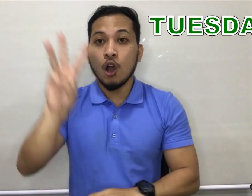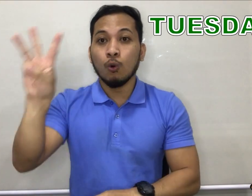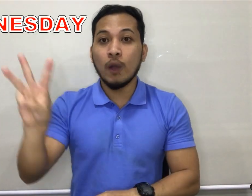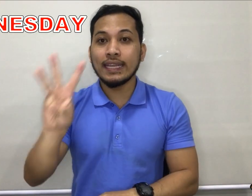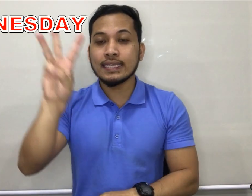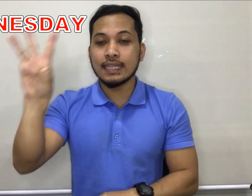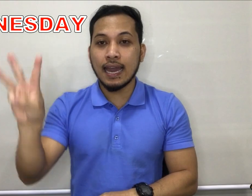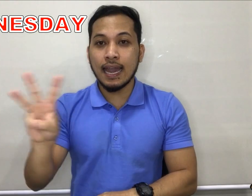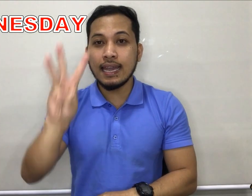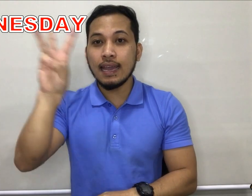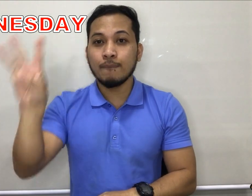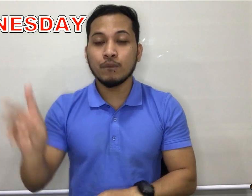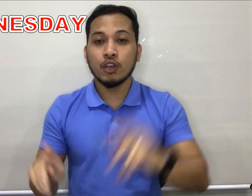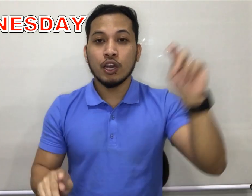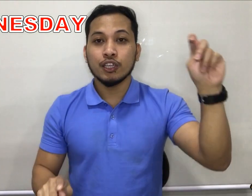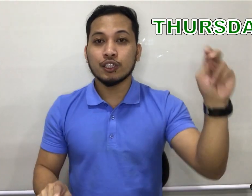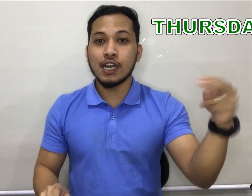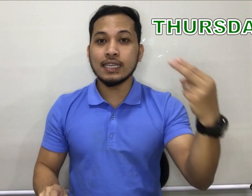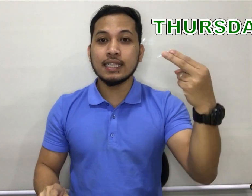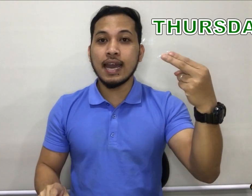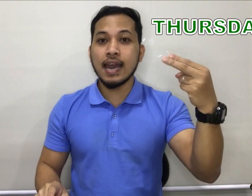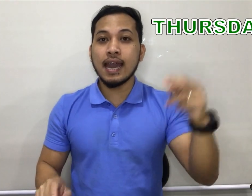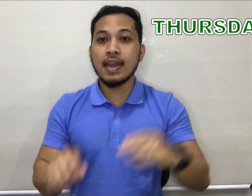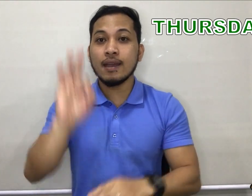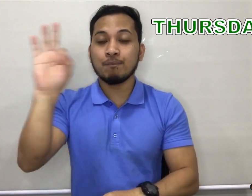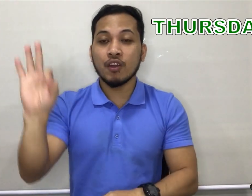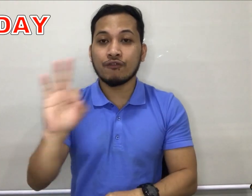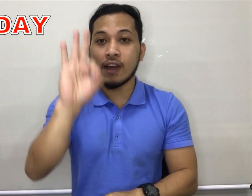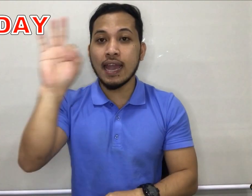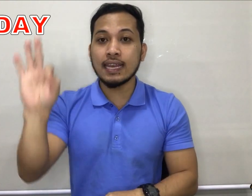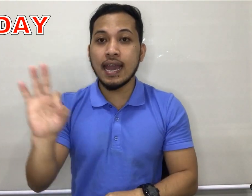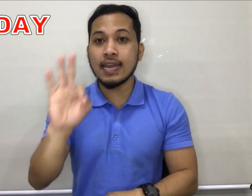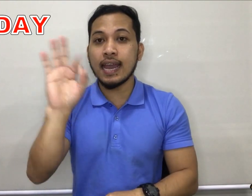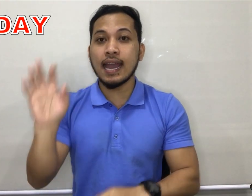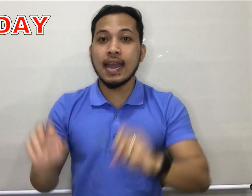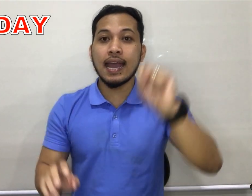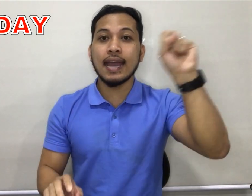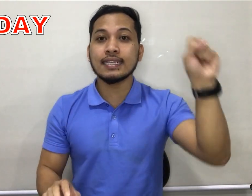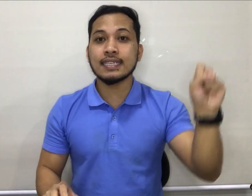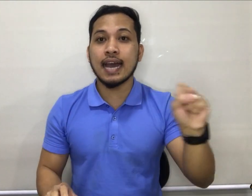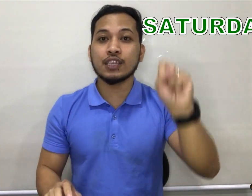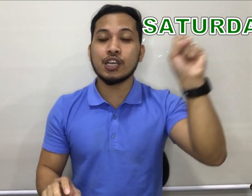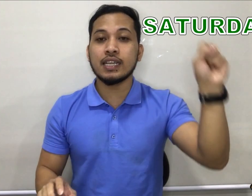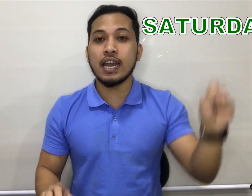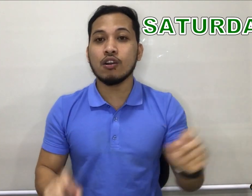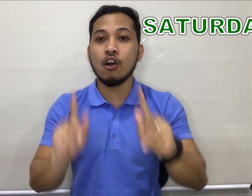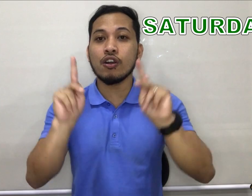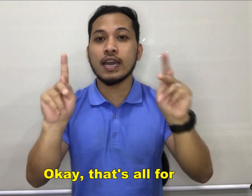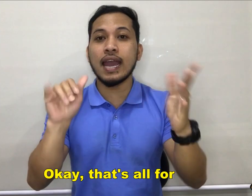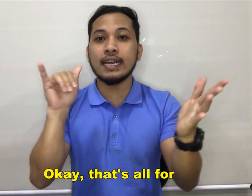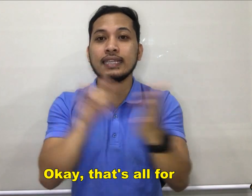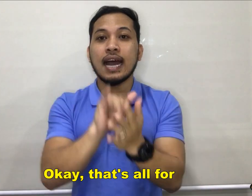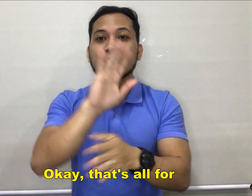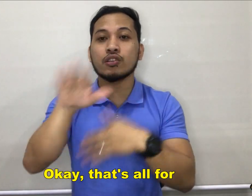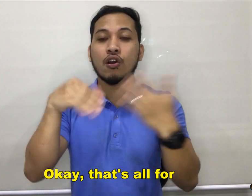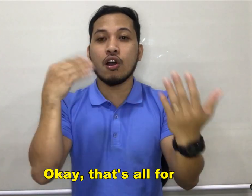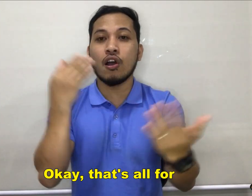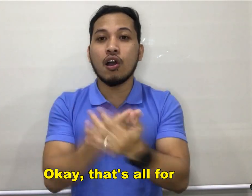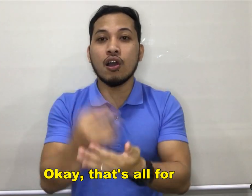Wednesday. Thursday. Friday. And Saturday. Okay, that's all